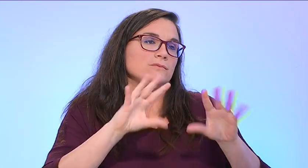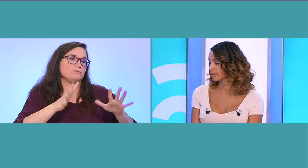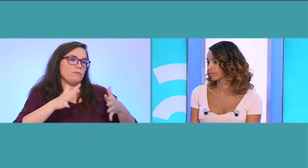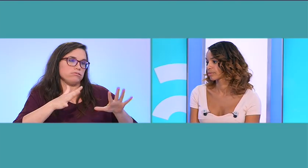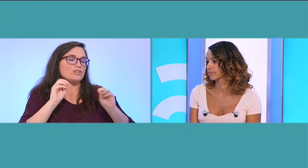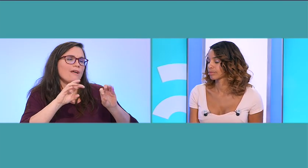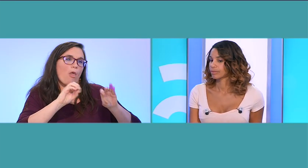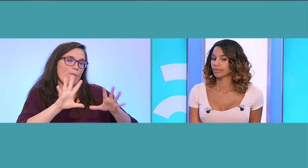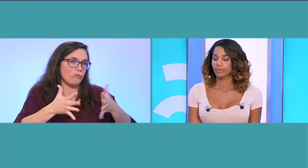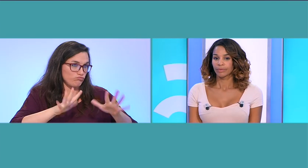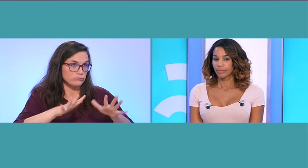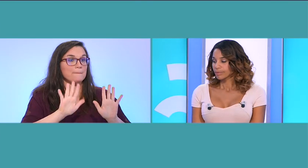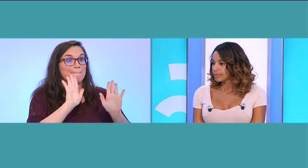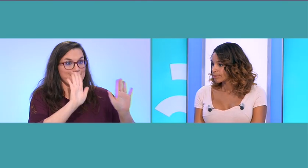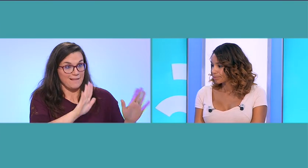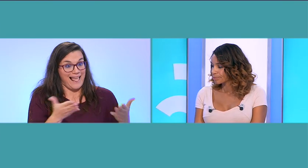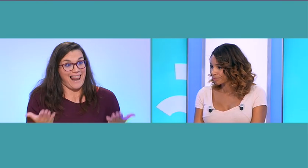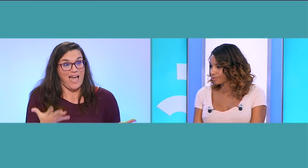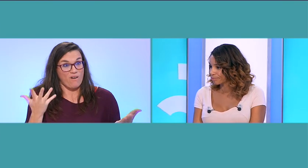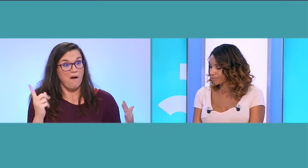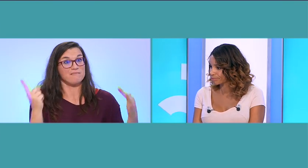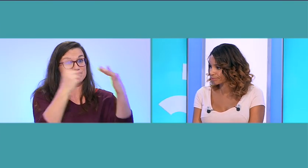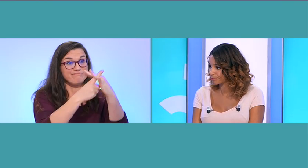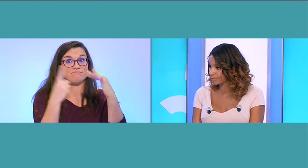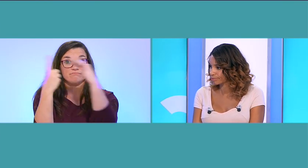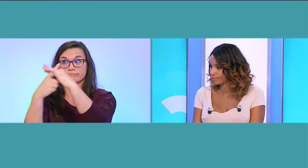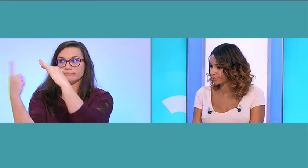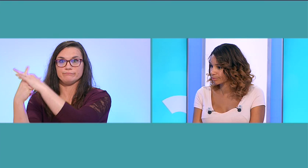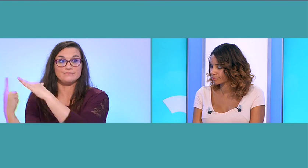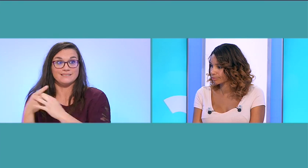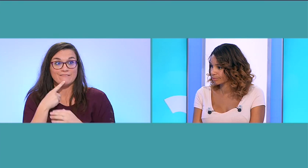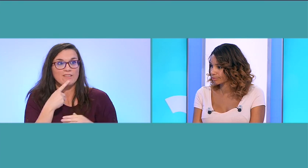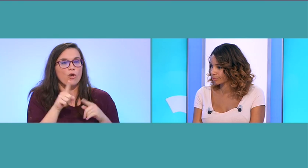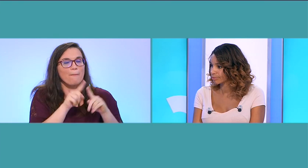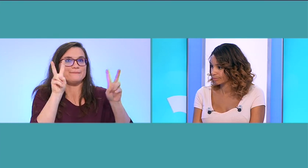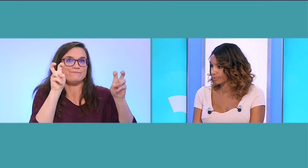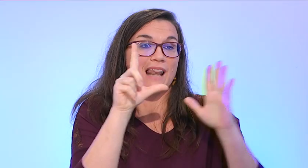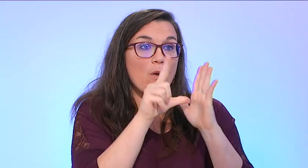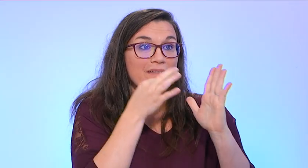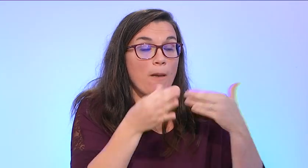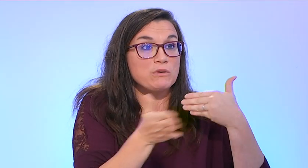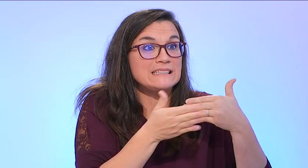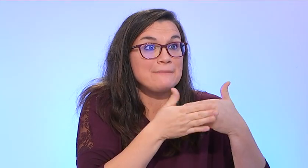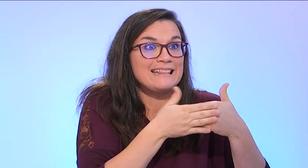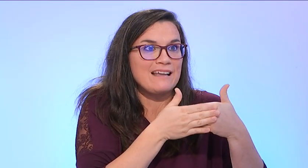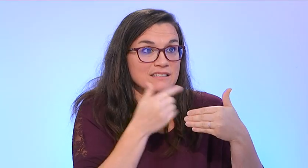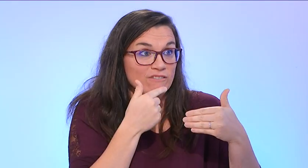bon, tout le monde était content de pratiquer et de parler ensemble en langue des signes. Après, par rapport à l'éducation,